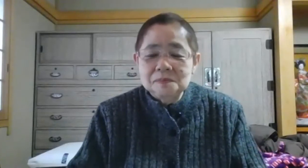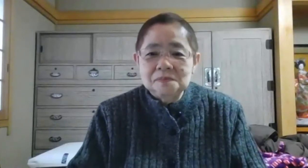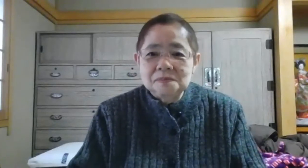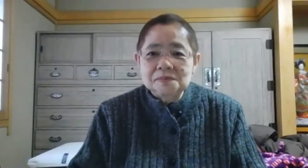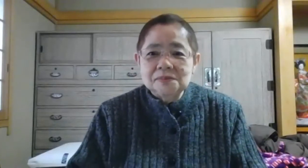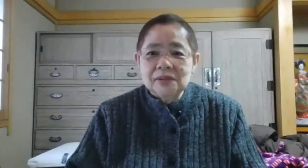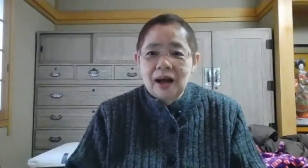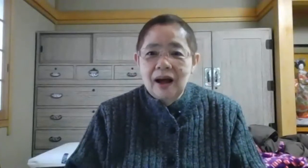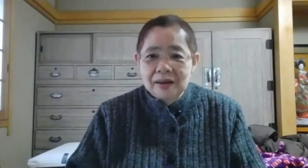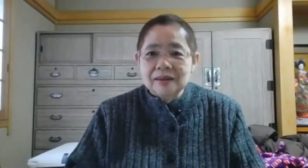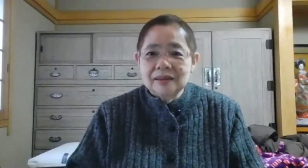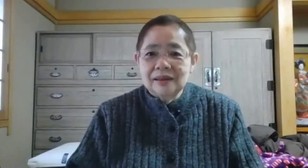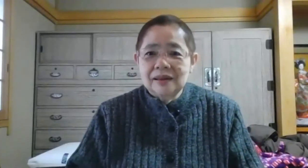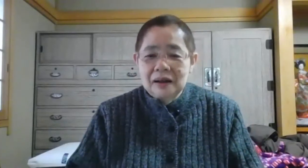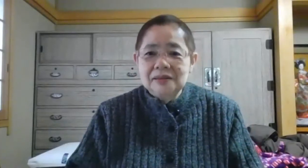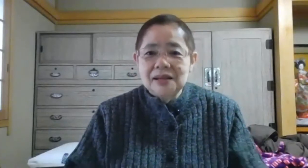ありがとうございましたありがとうございましたじゃあ